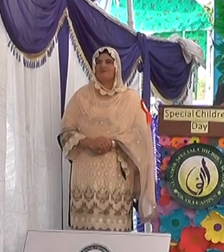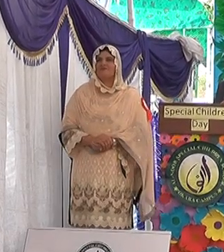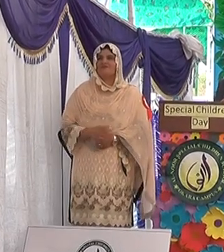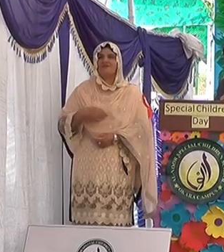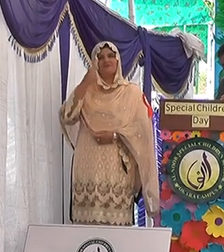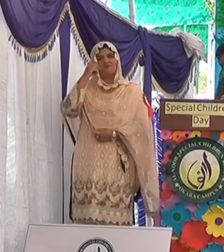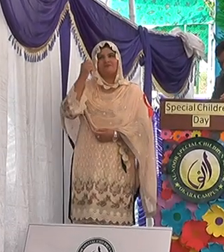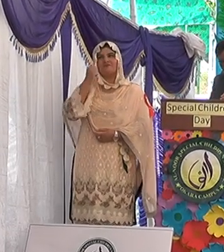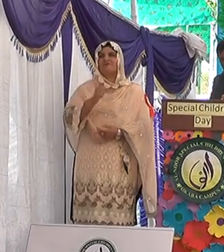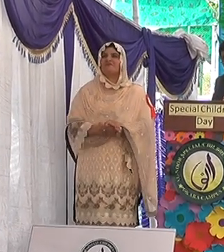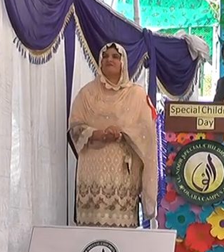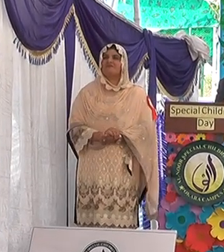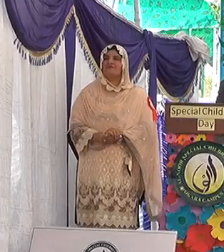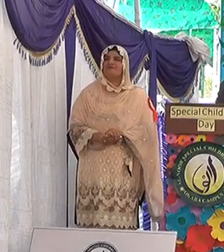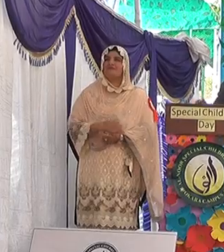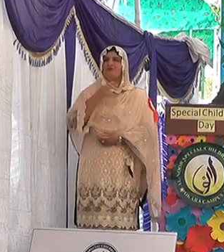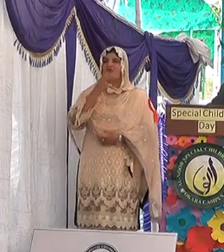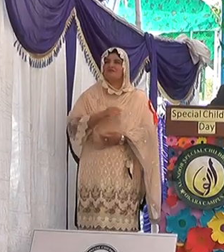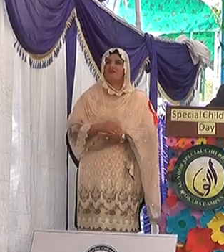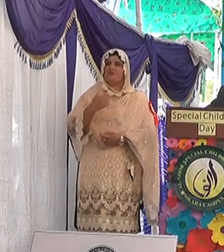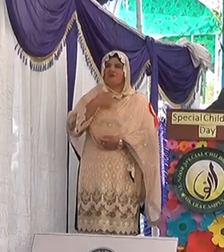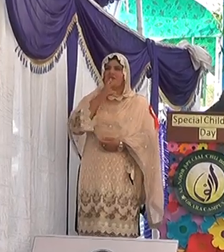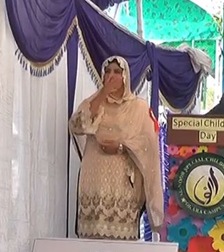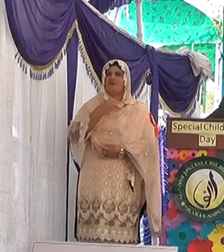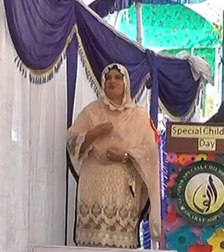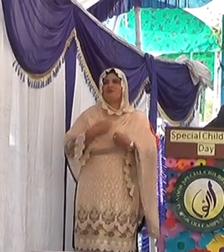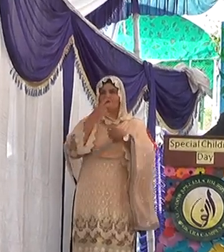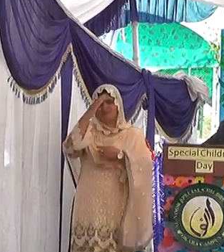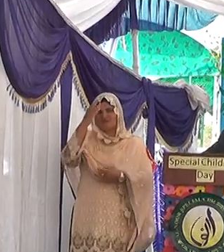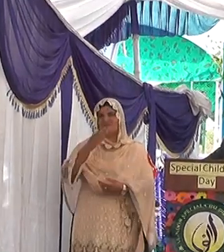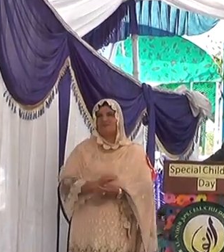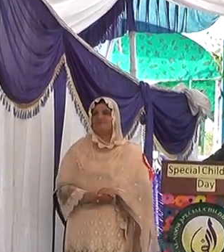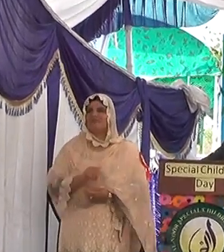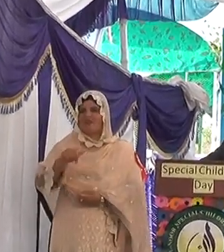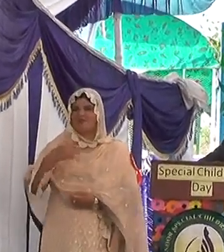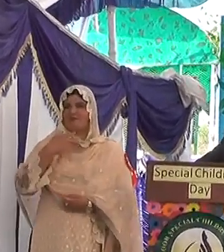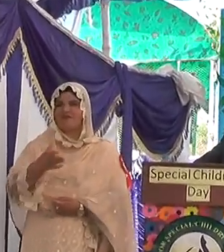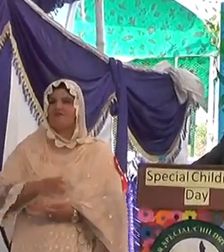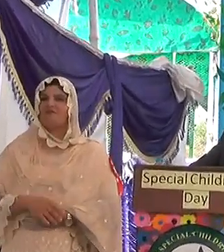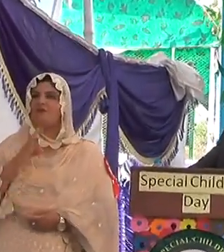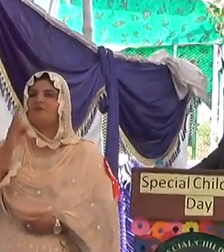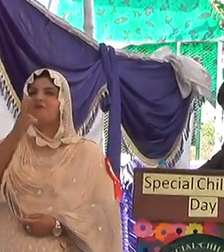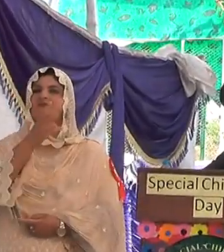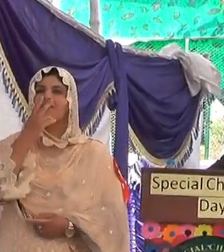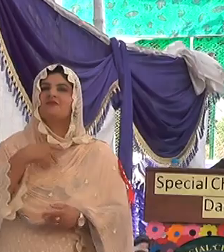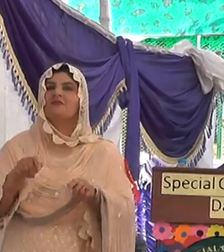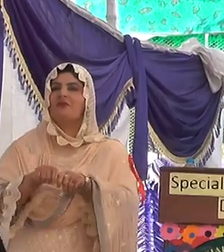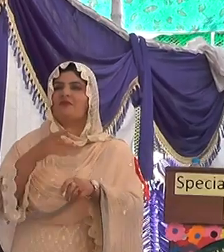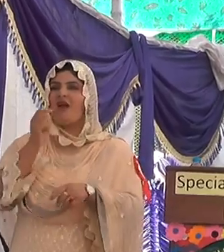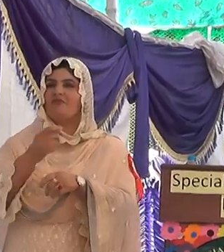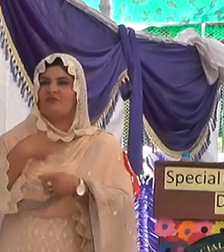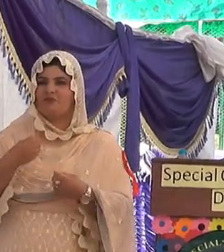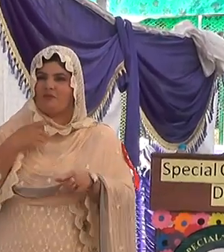جگینی طور پر بلا کسی ببالگا کے میرے لئے یہ بات پائے سے عزاز ہے کہ آج میں اس مقدس مشن کی تقریب میں